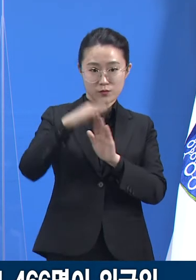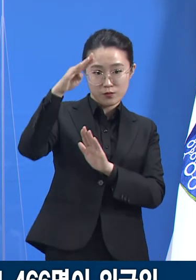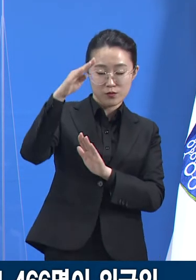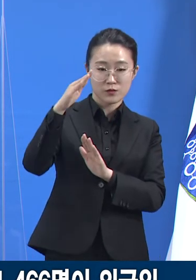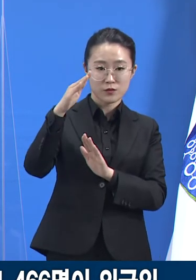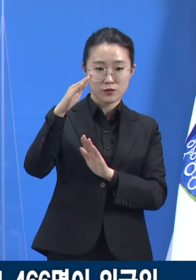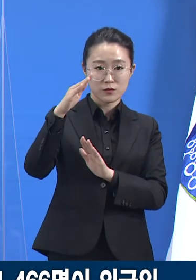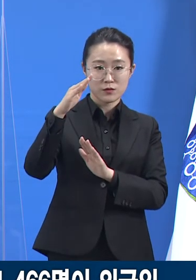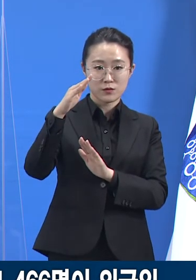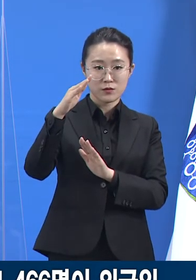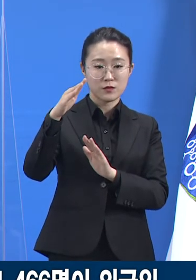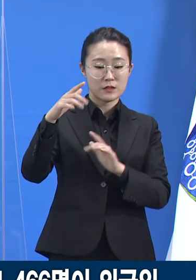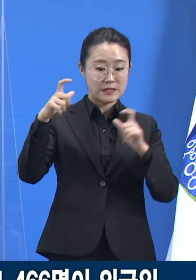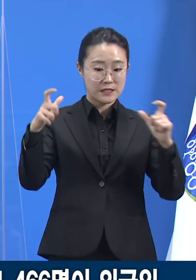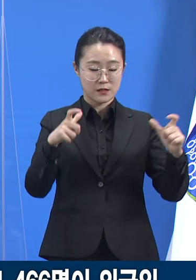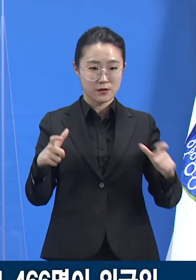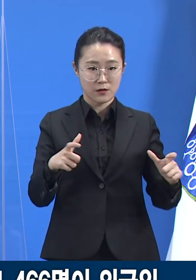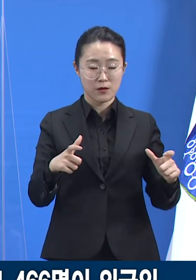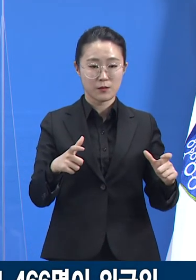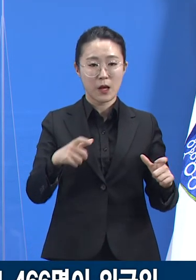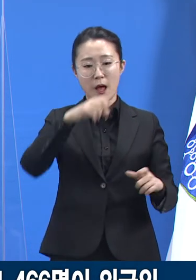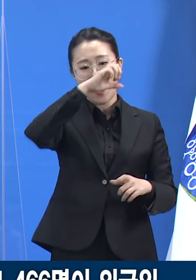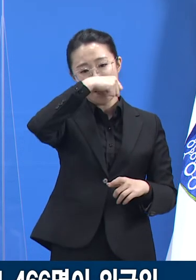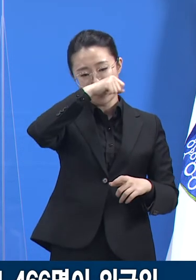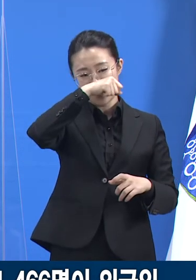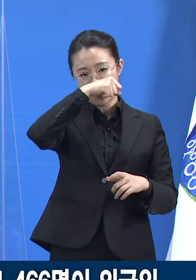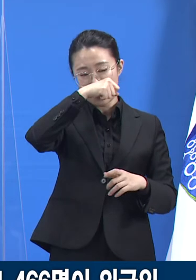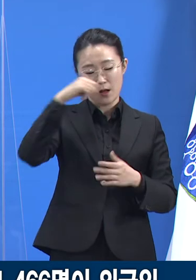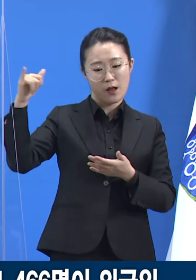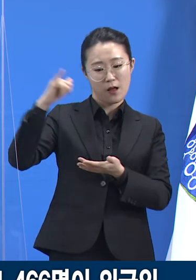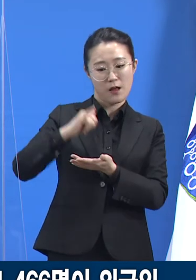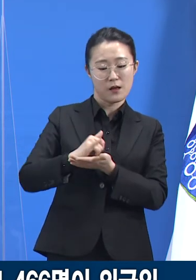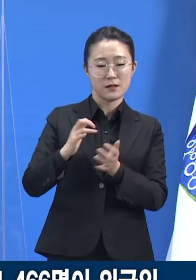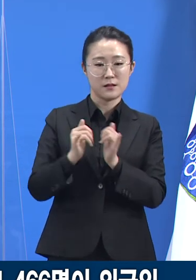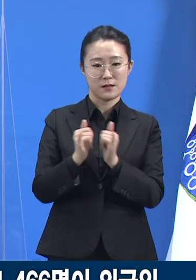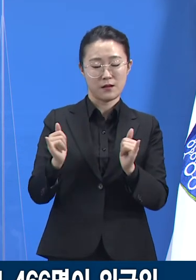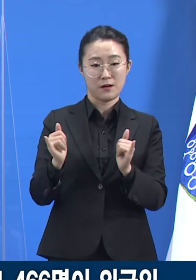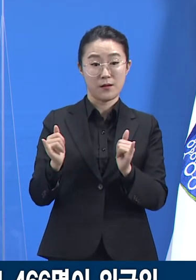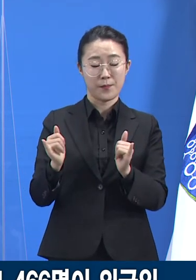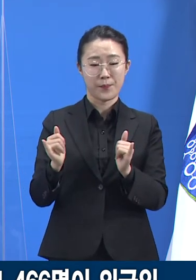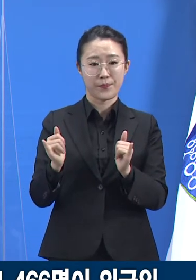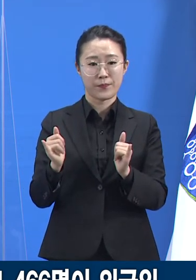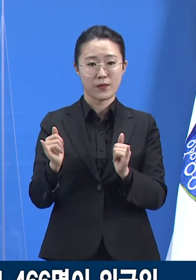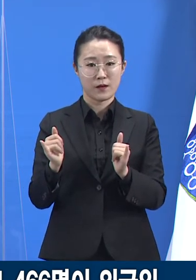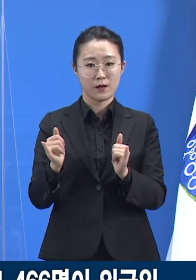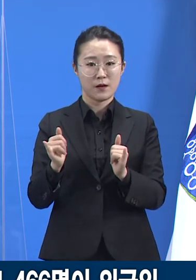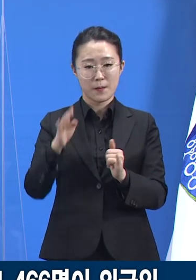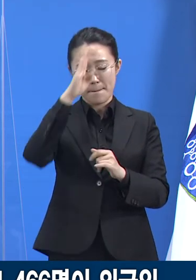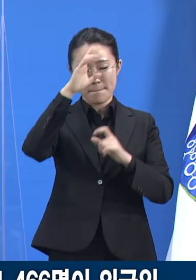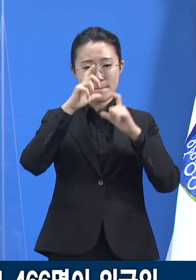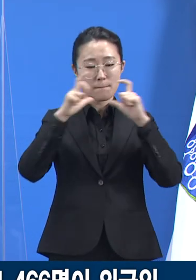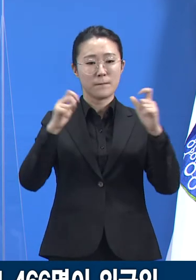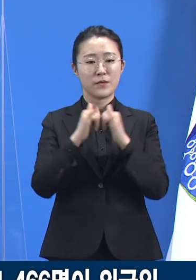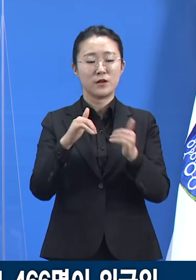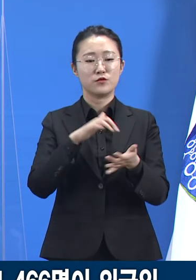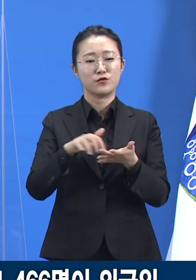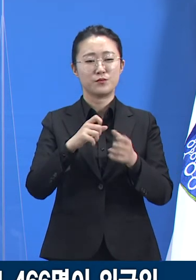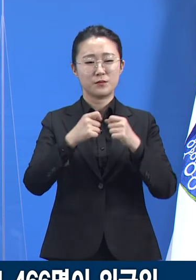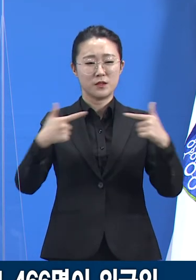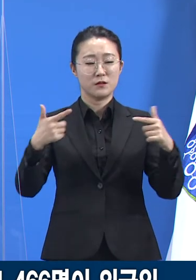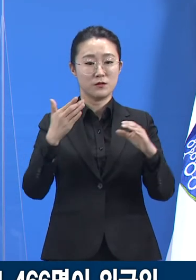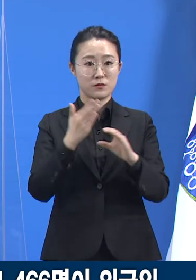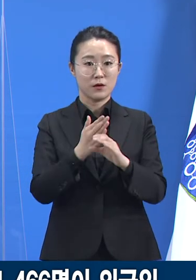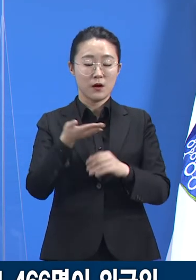진단되는 경향이 있습니다. 하지만 통계 자료 전반을 확인하게 되면 이미 돈의 어떤